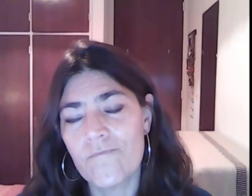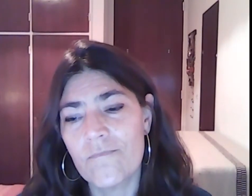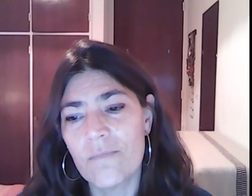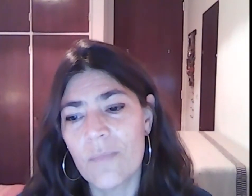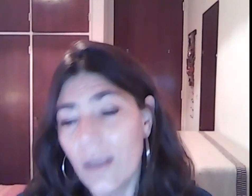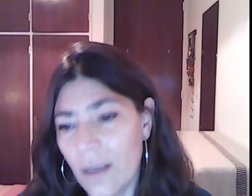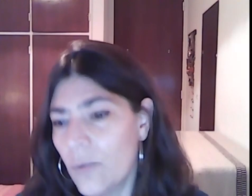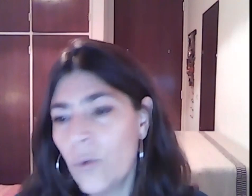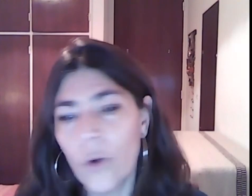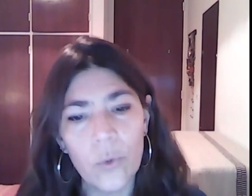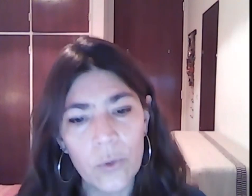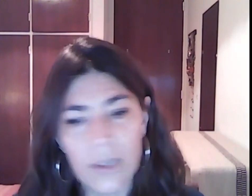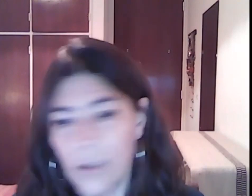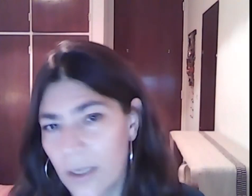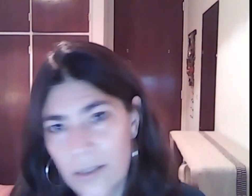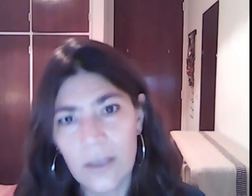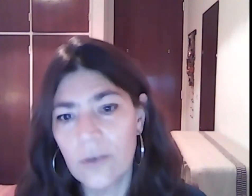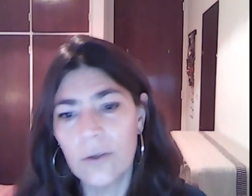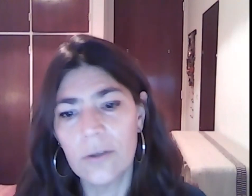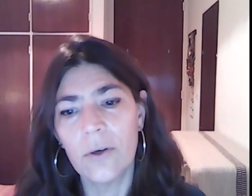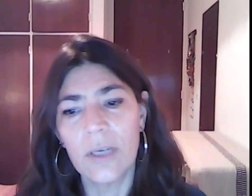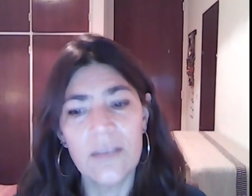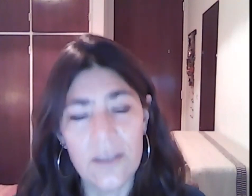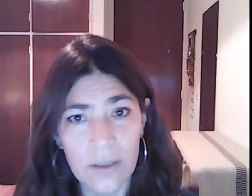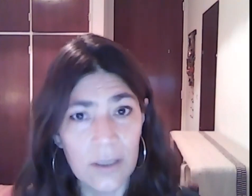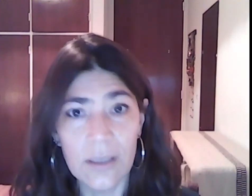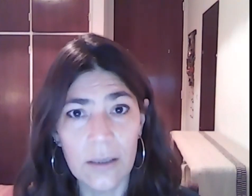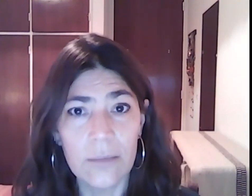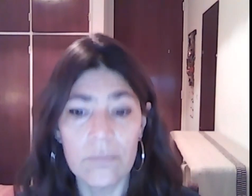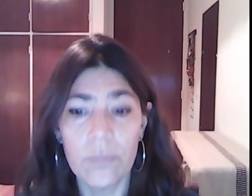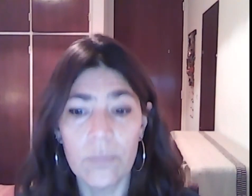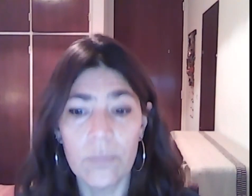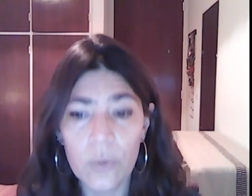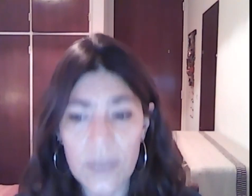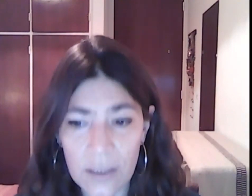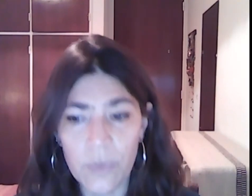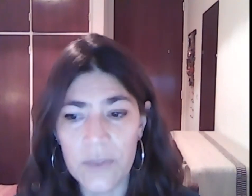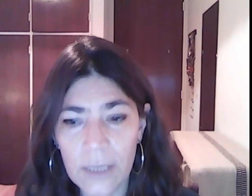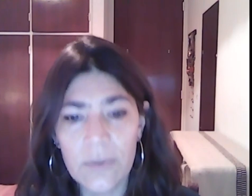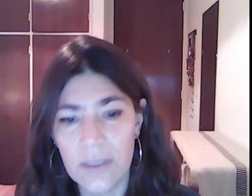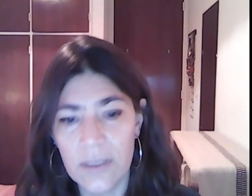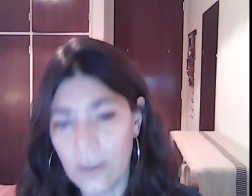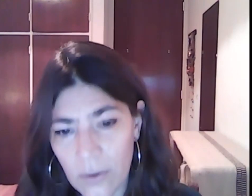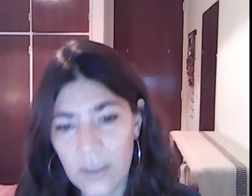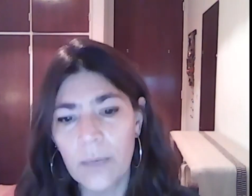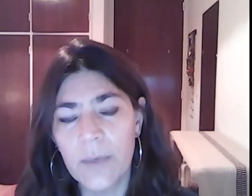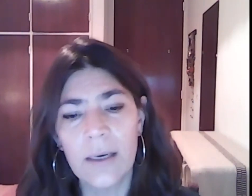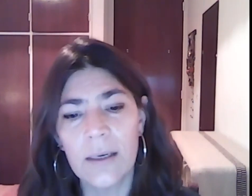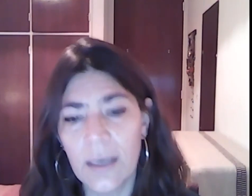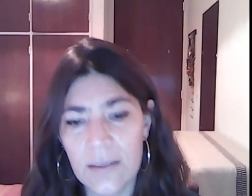y un conjunto de articulaciones con organizaciones que producen dispositivos y tecnologías para el acceso